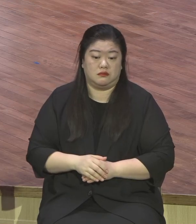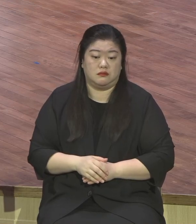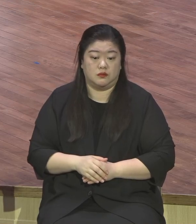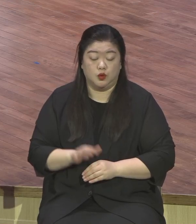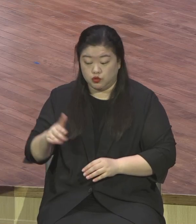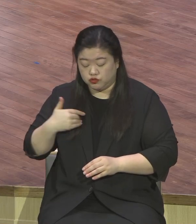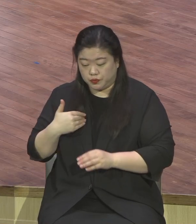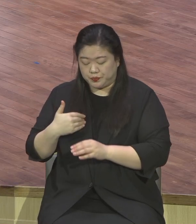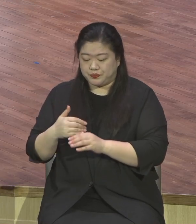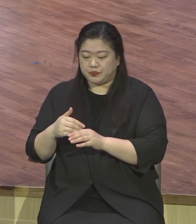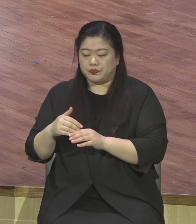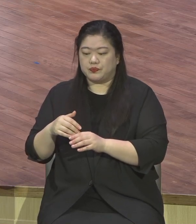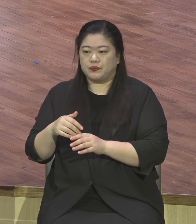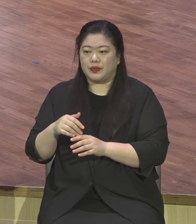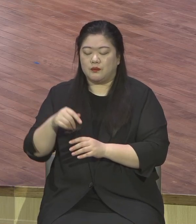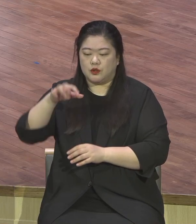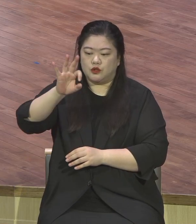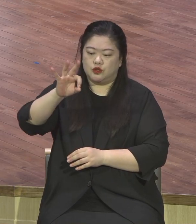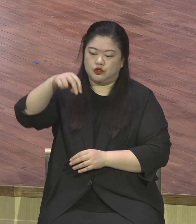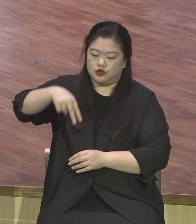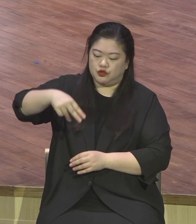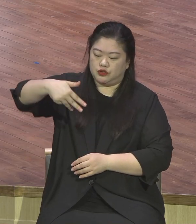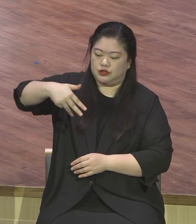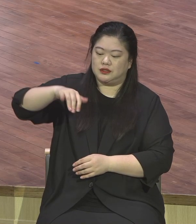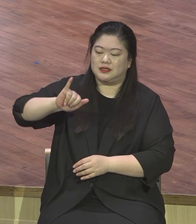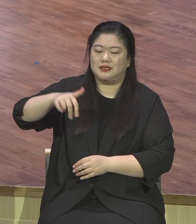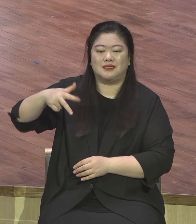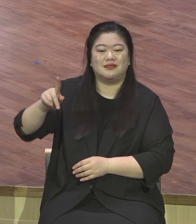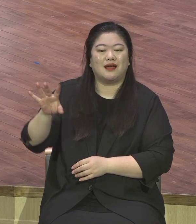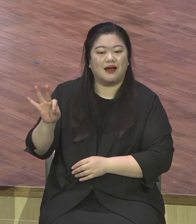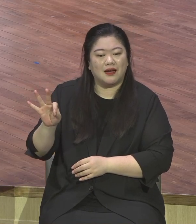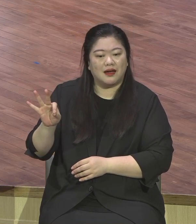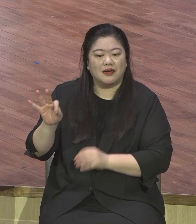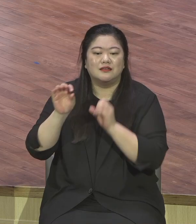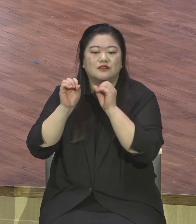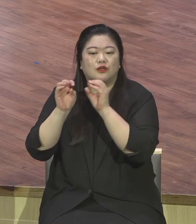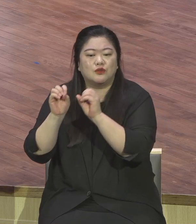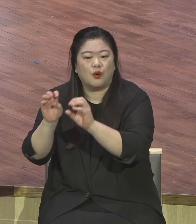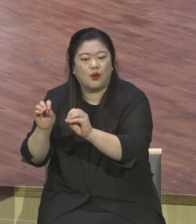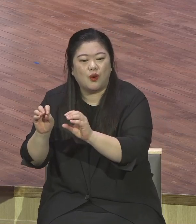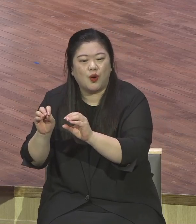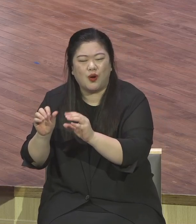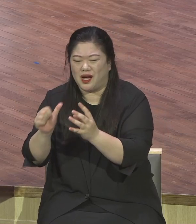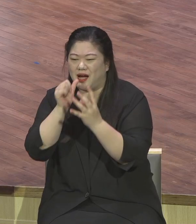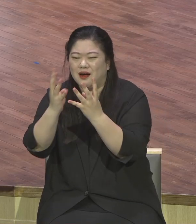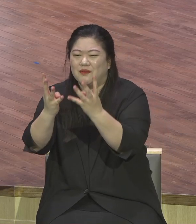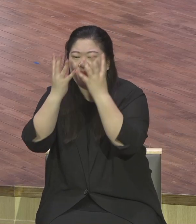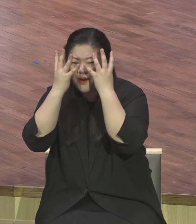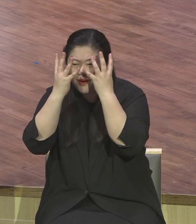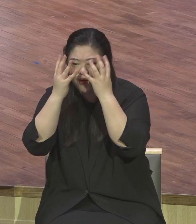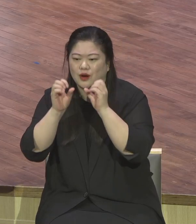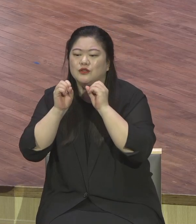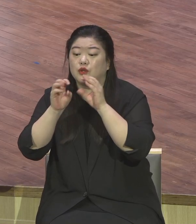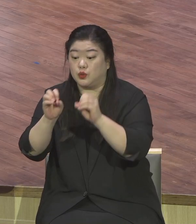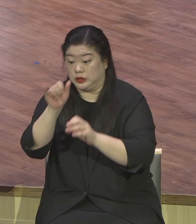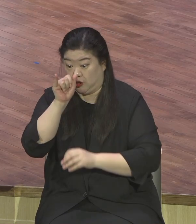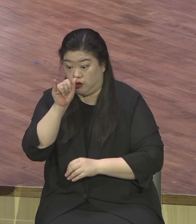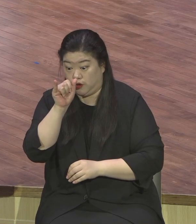사형수들 얼마나 큰 절을 지었으면 사형 받겠어요 관계없어요 구원과는 상관없다니까 예수 믿는